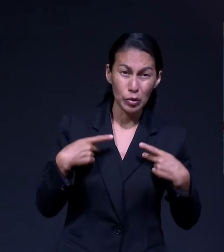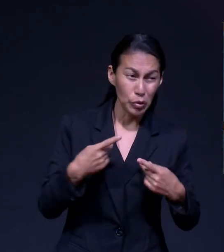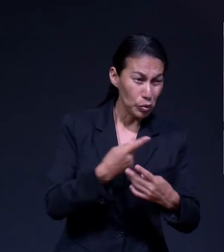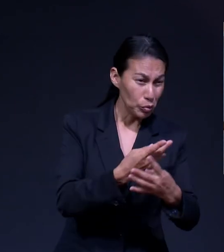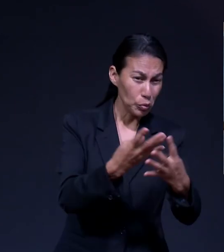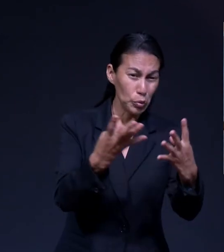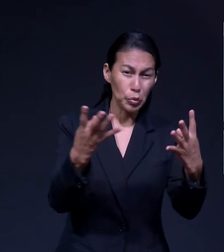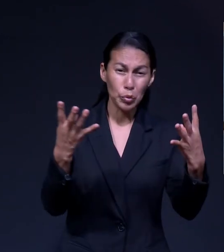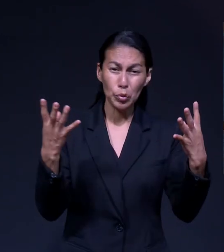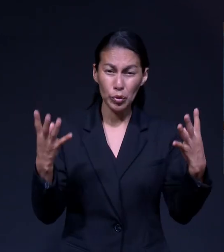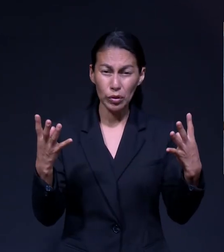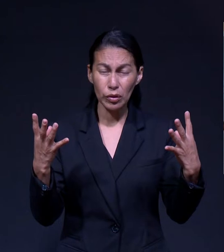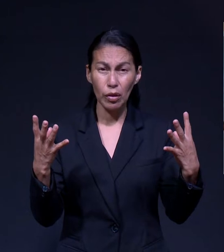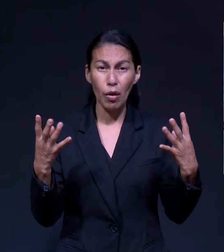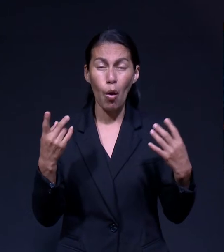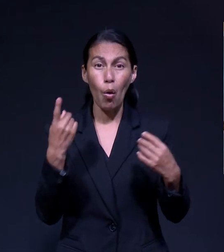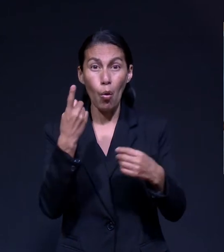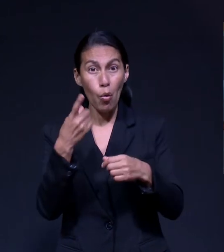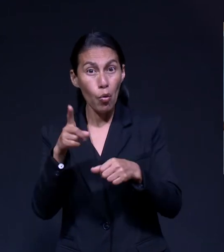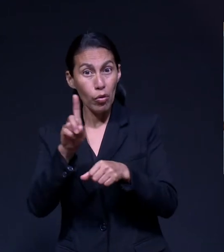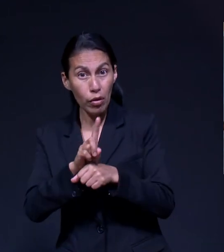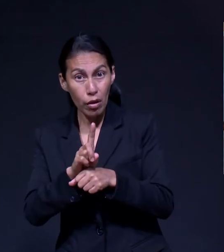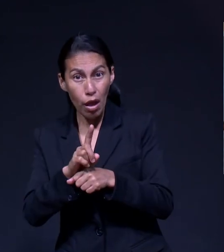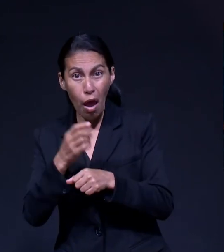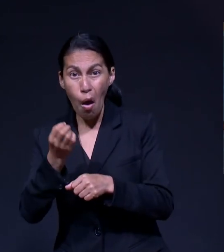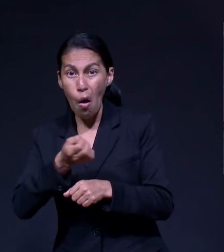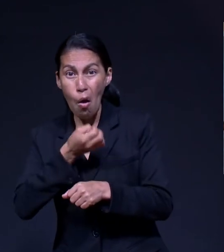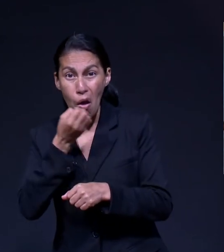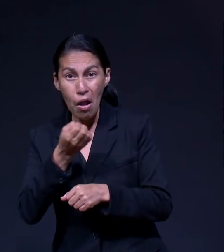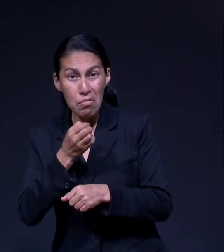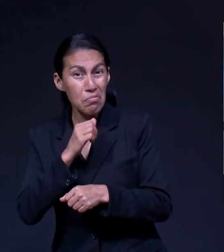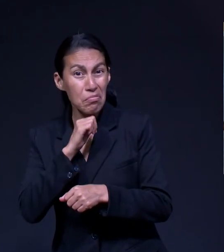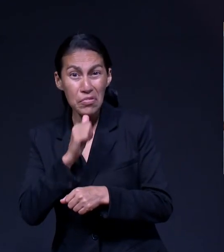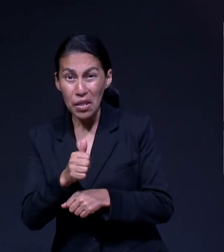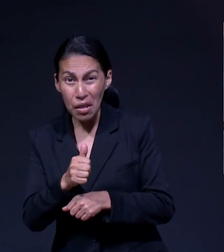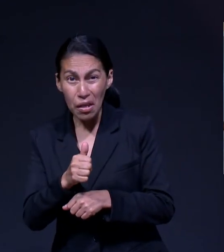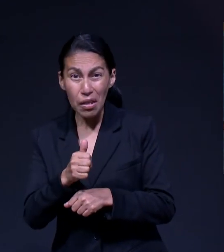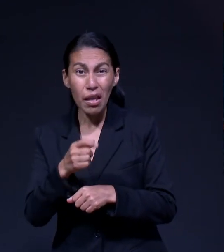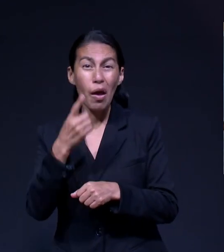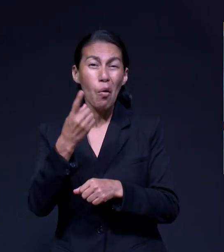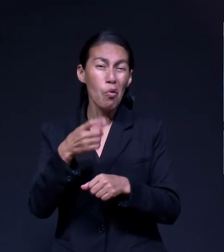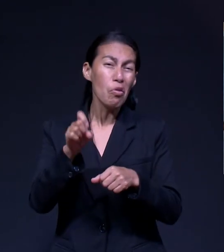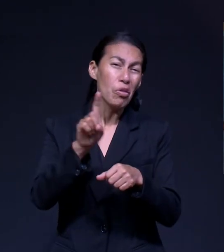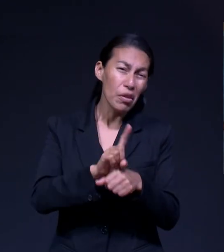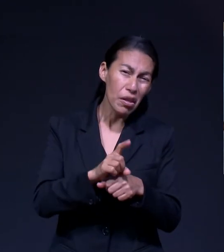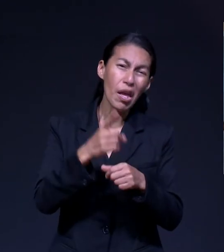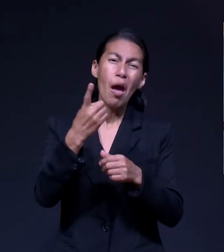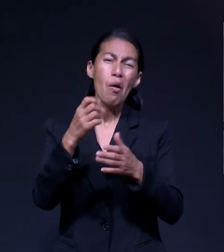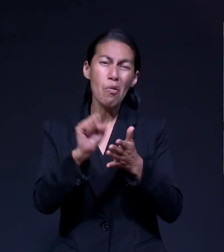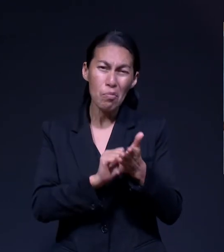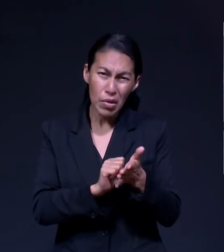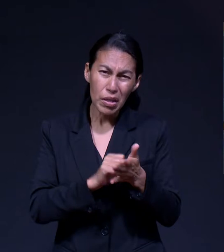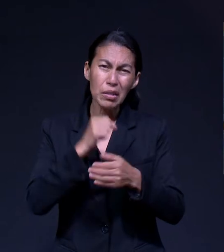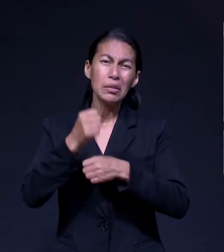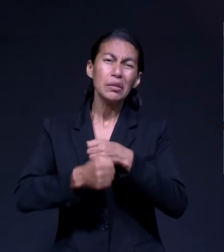no pasa, que pasa un día, dos días, una semana, un mes y hasta